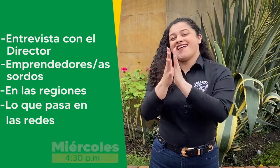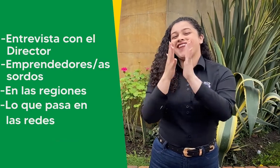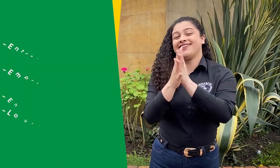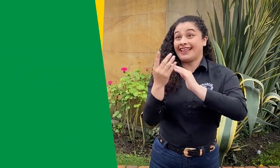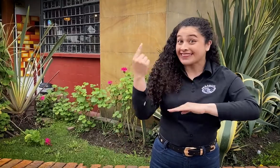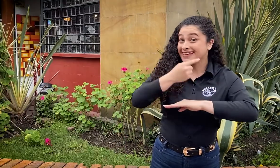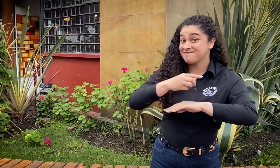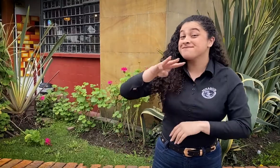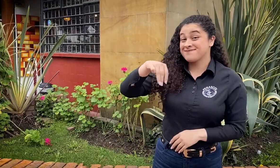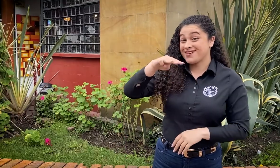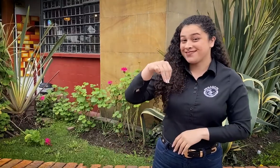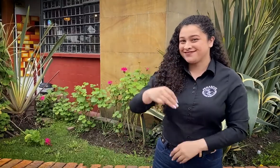Esto será el miércoles.